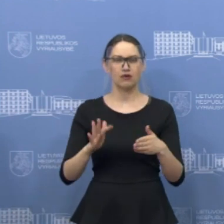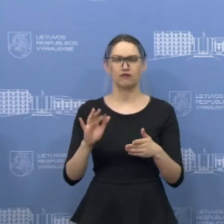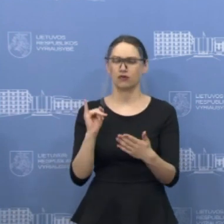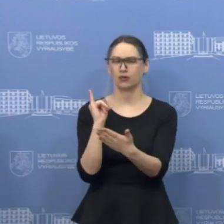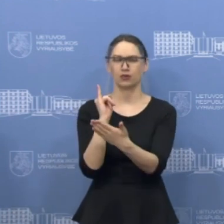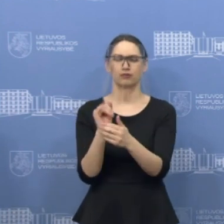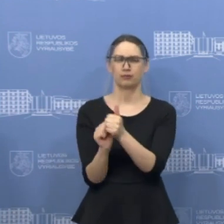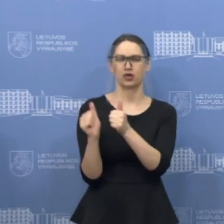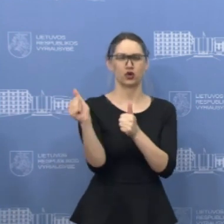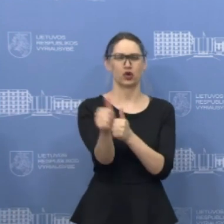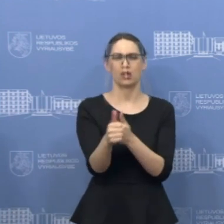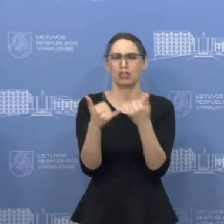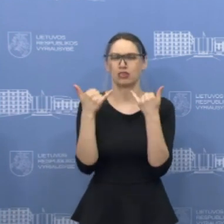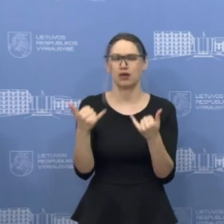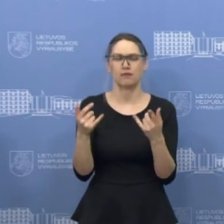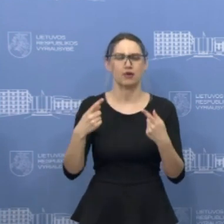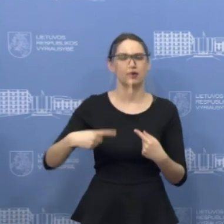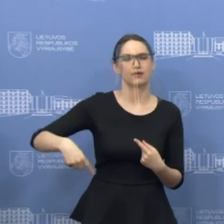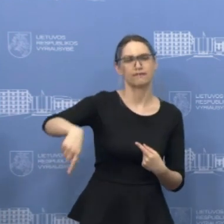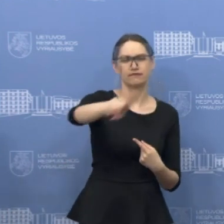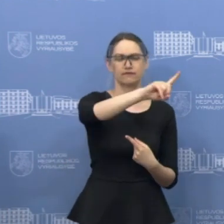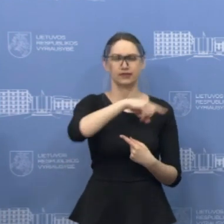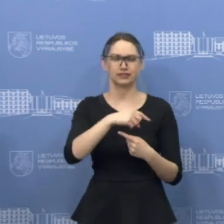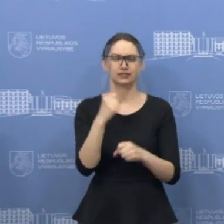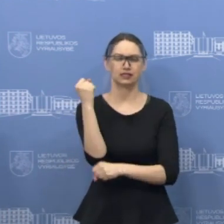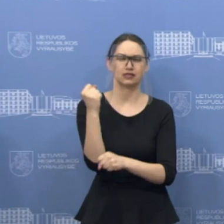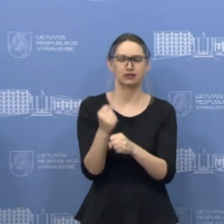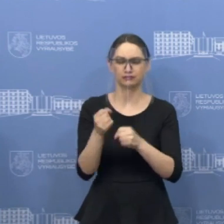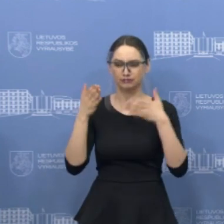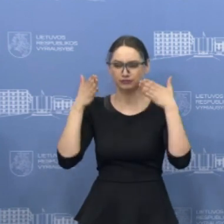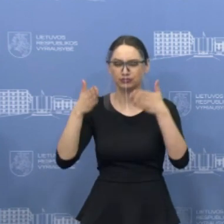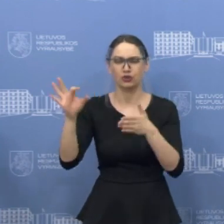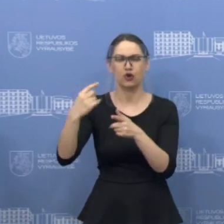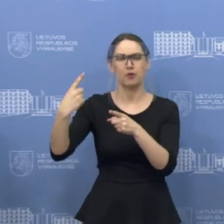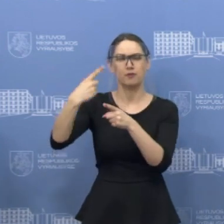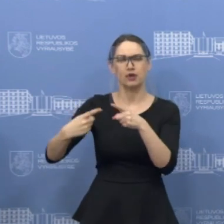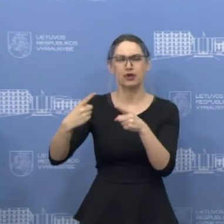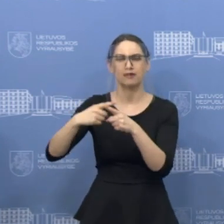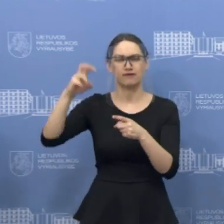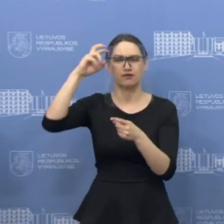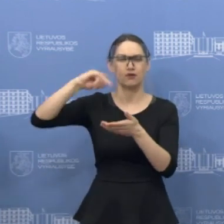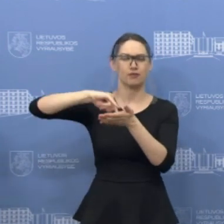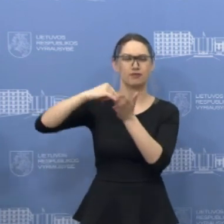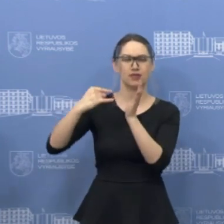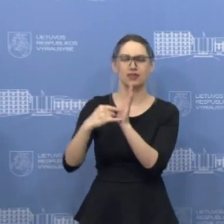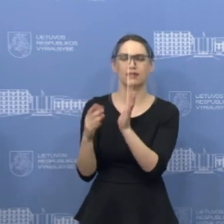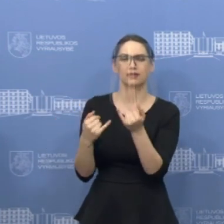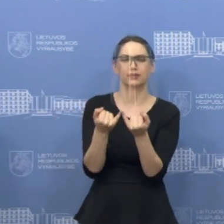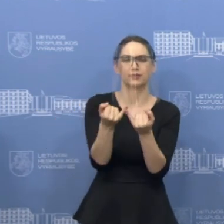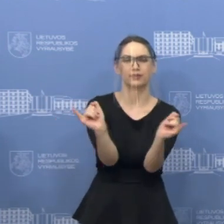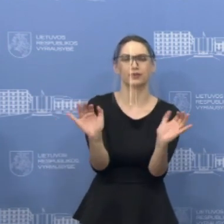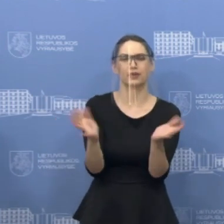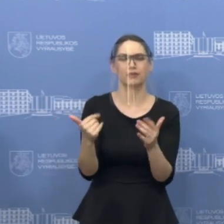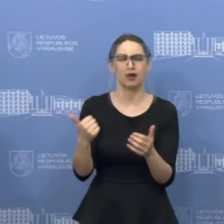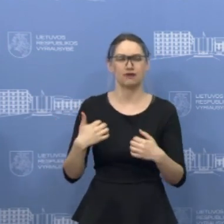prioritetas. Dabar mes sutelkę visas pastangas į priemonių modifikavimą, paruošimą ir kuo